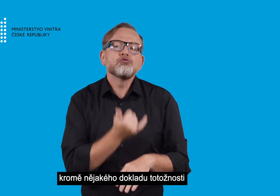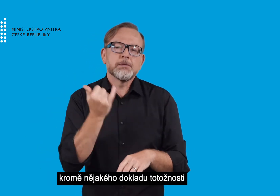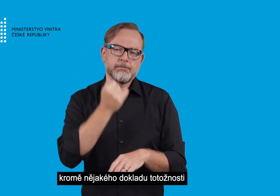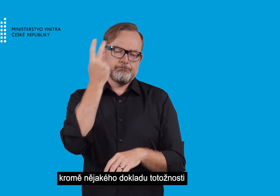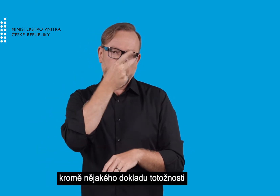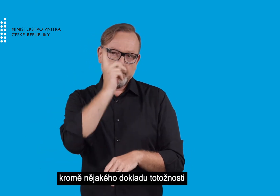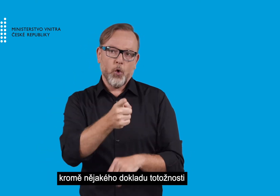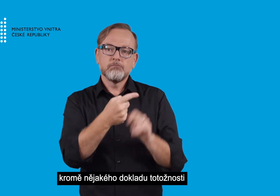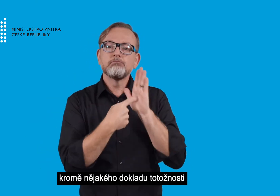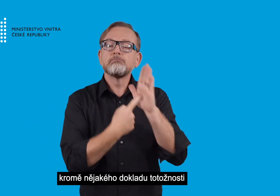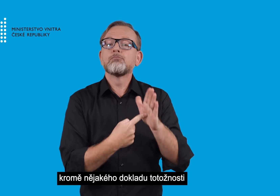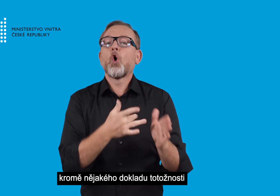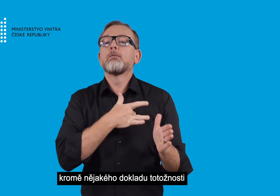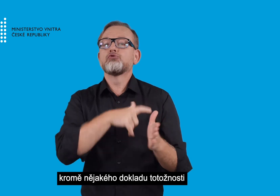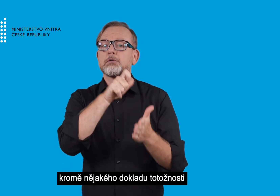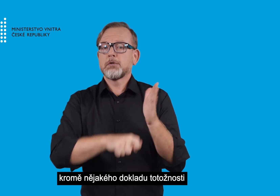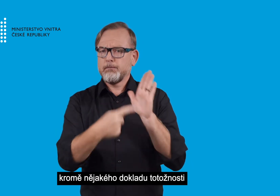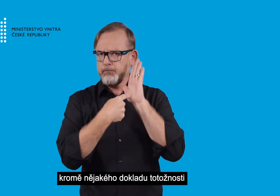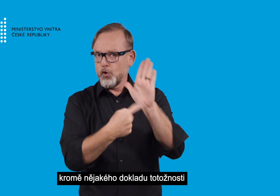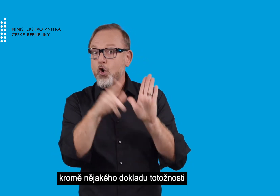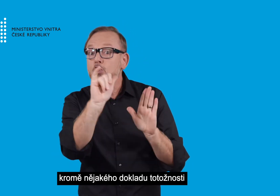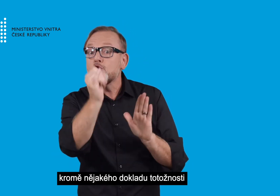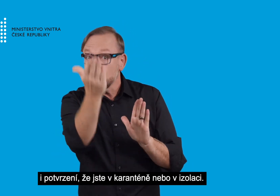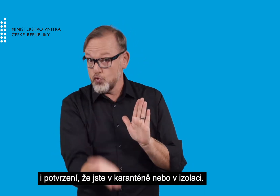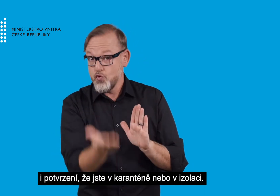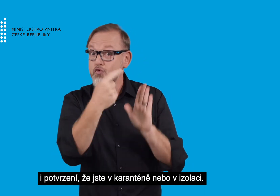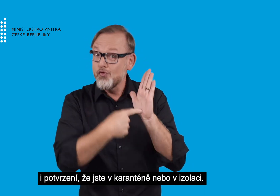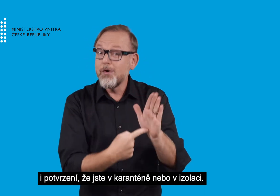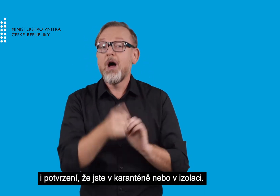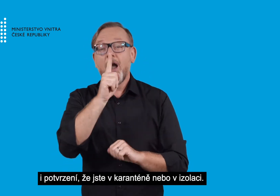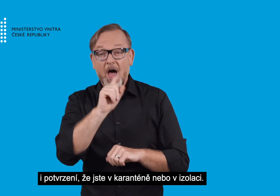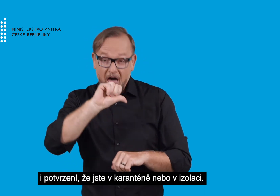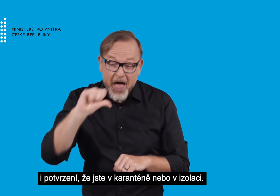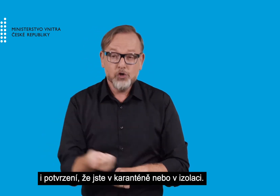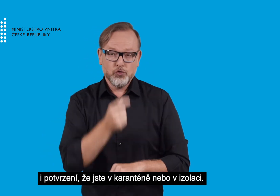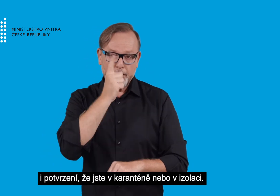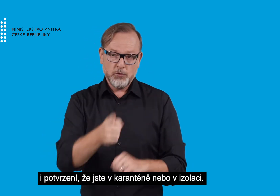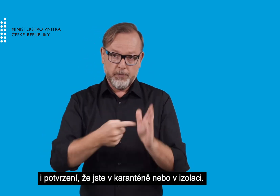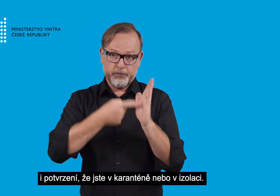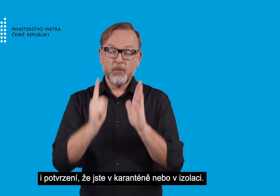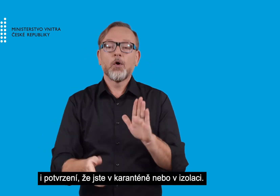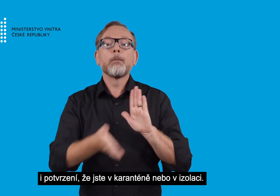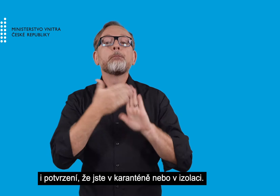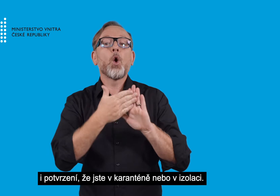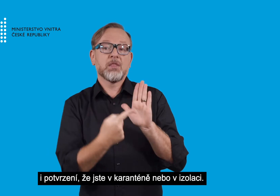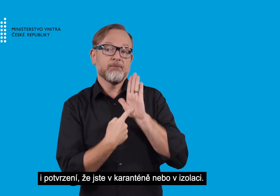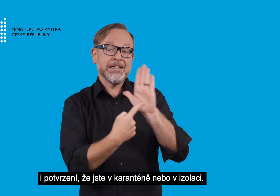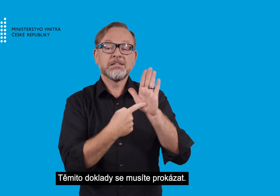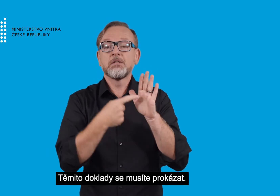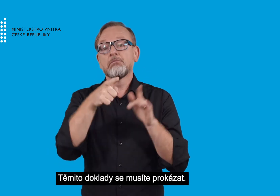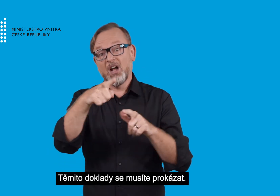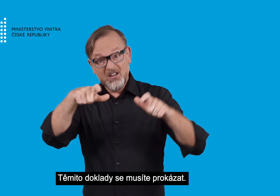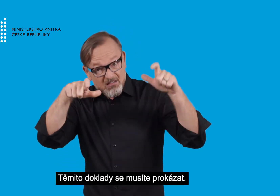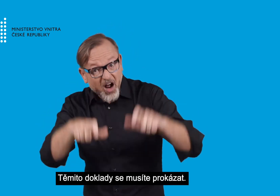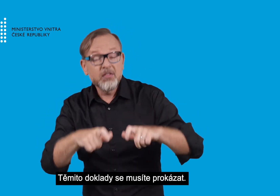prokážete svoji totožnost i potvrzení, že jste v karanténě nebo v izolaci. Těmito doklady se musíte